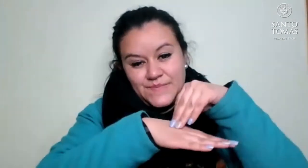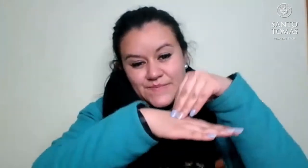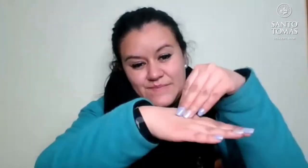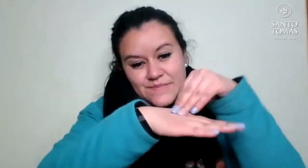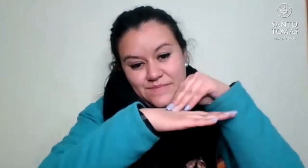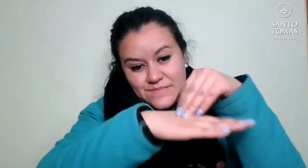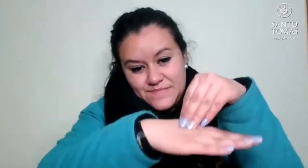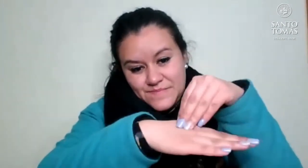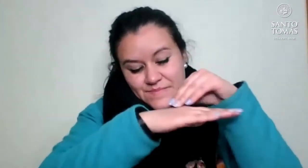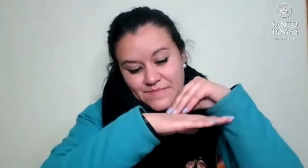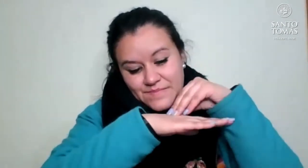Marga Marga.